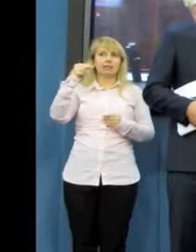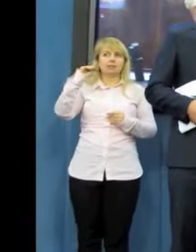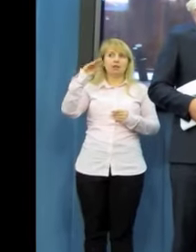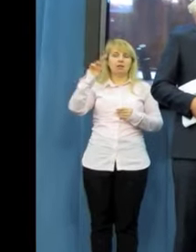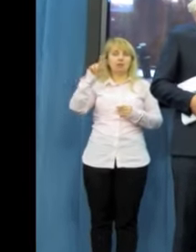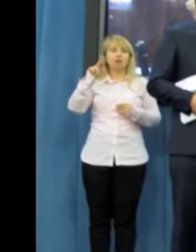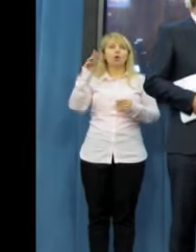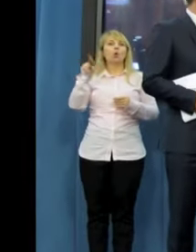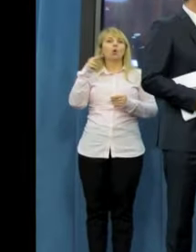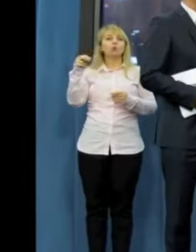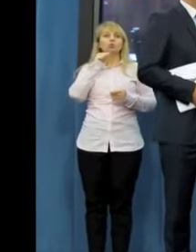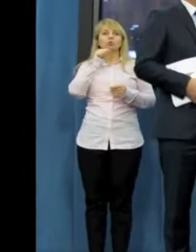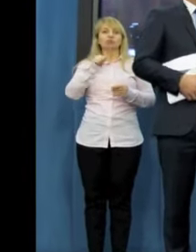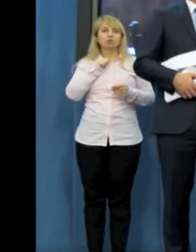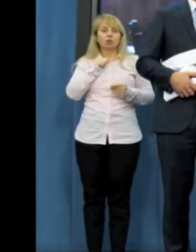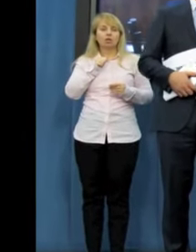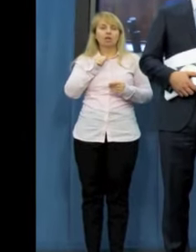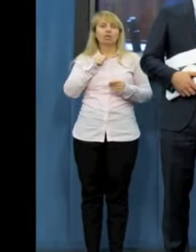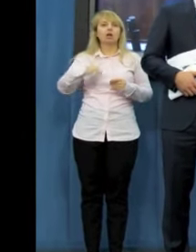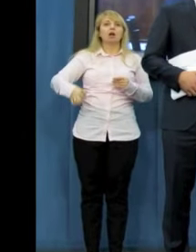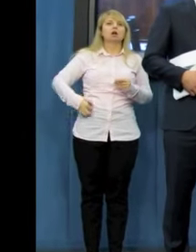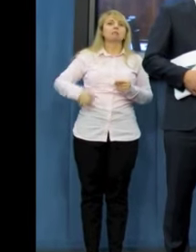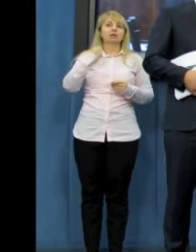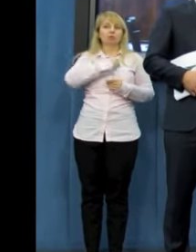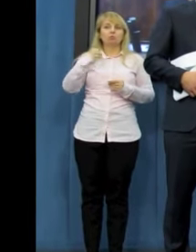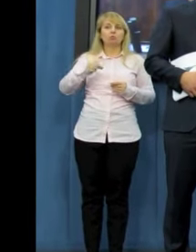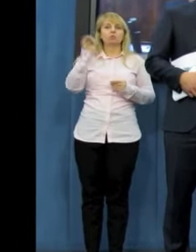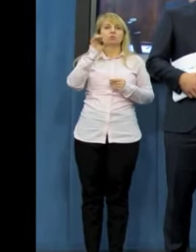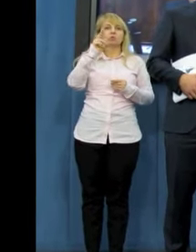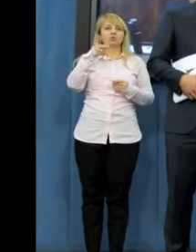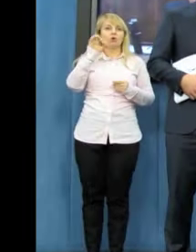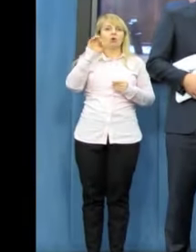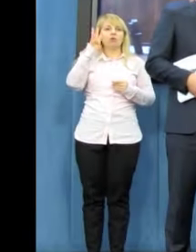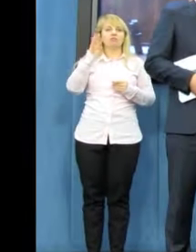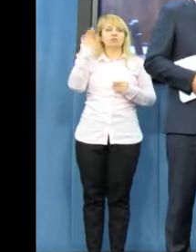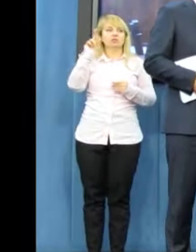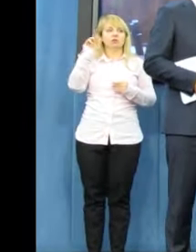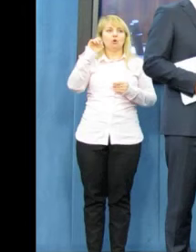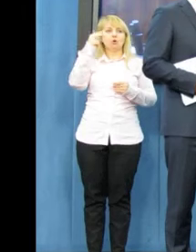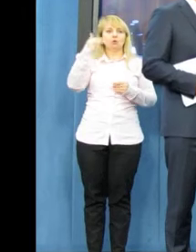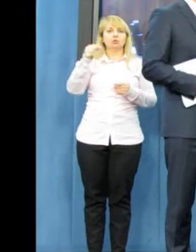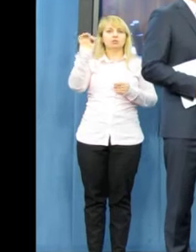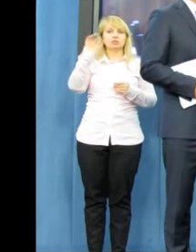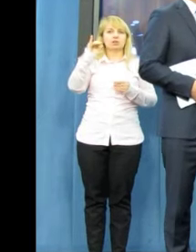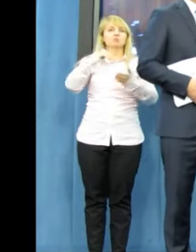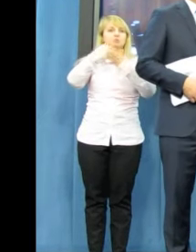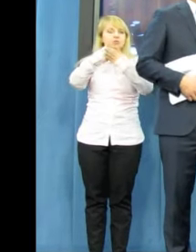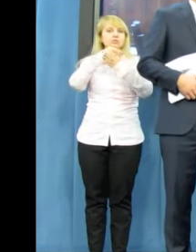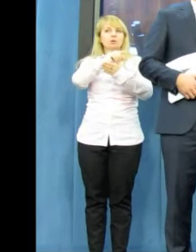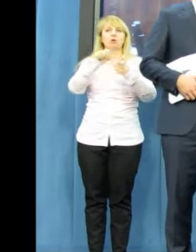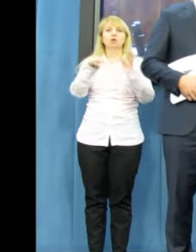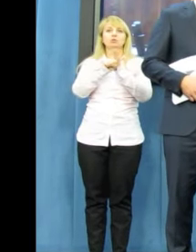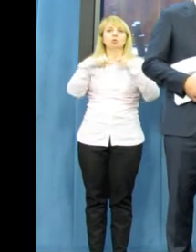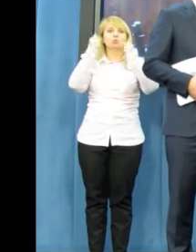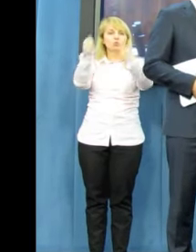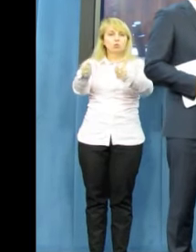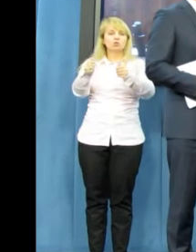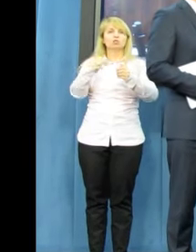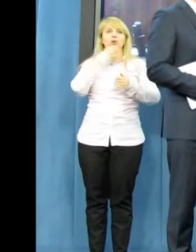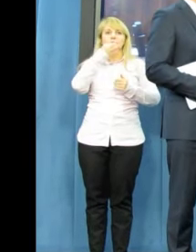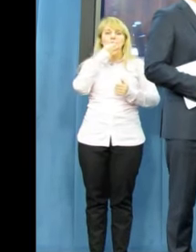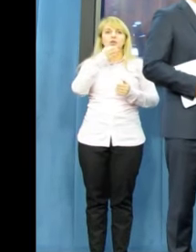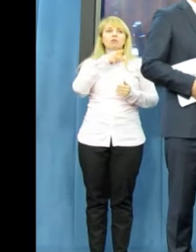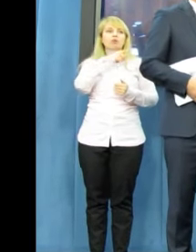wczoraj pani poseł Skowrońska, która przyznała się do złożenia tej poprawki, zarzuciła